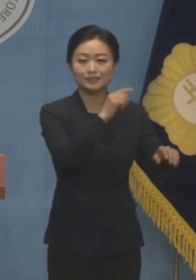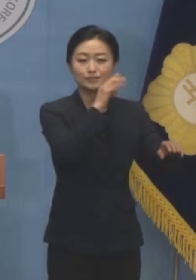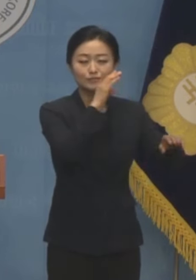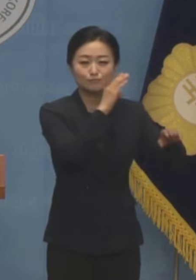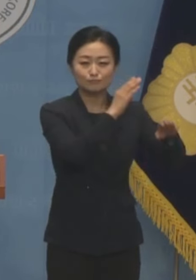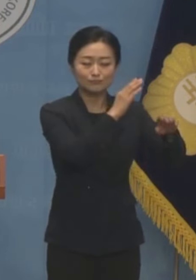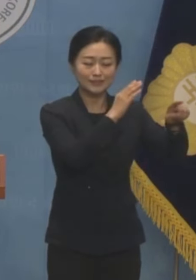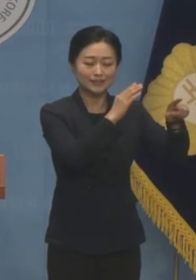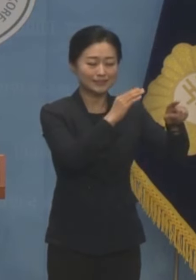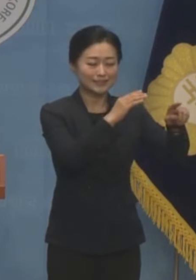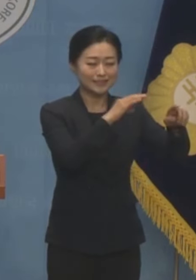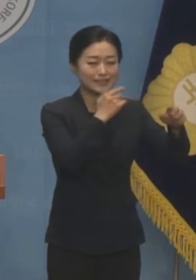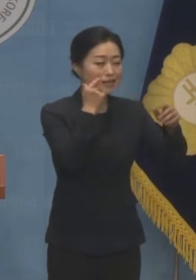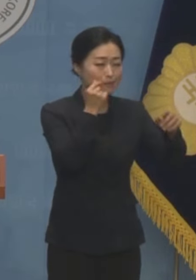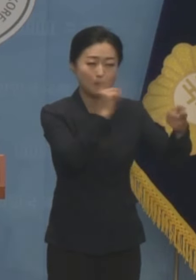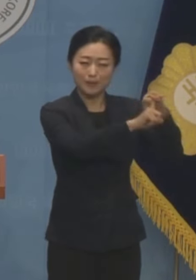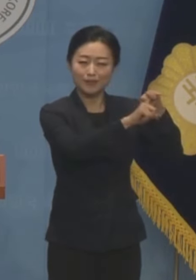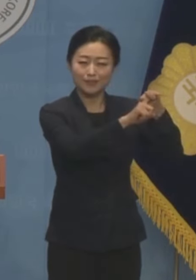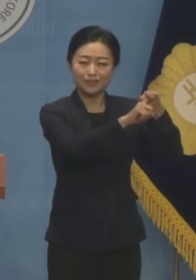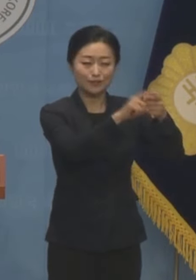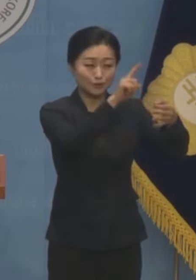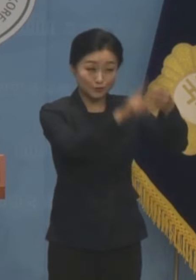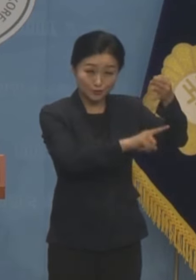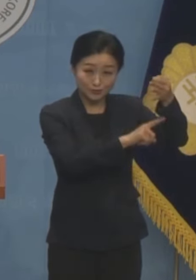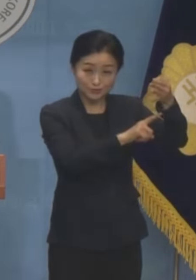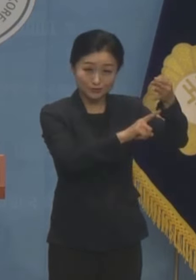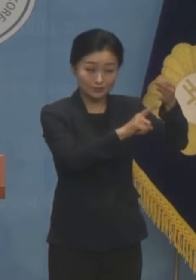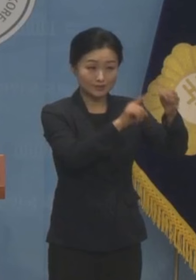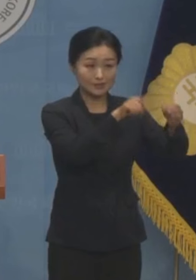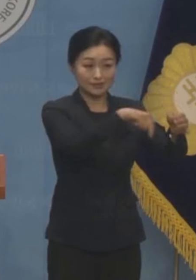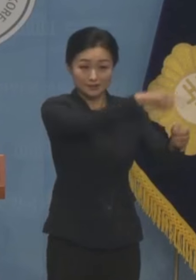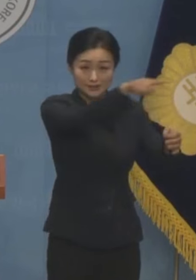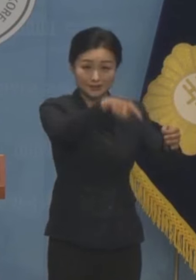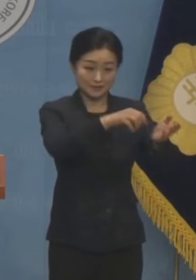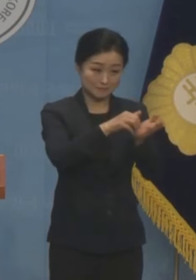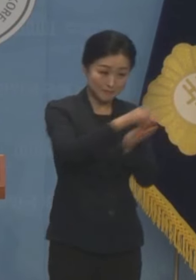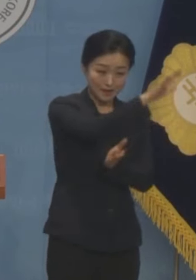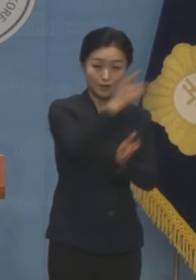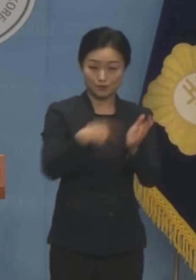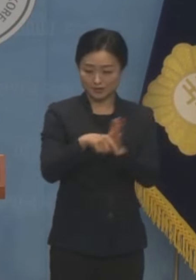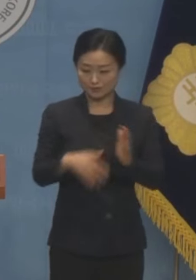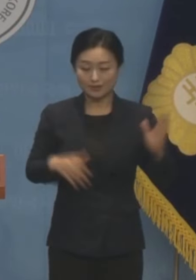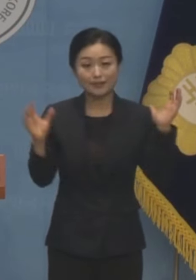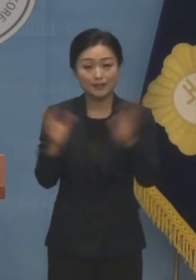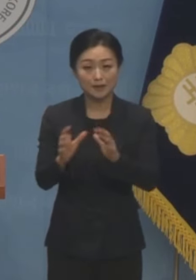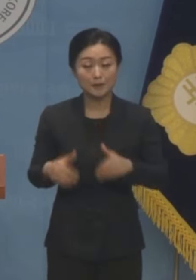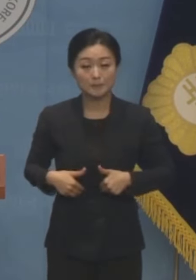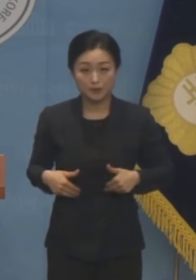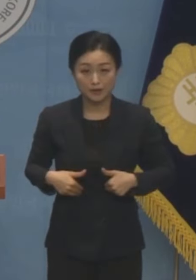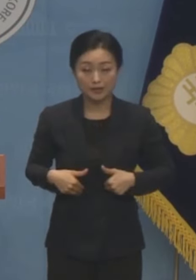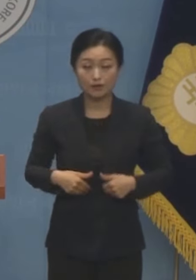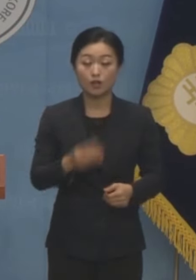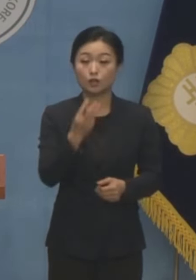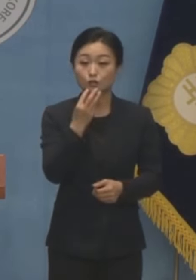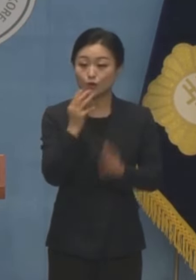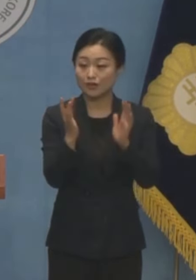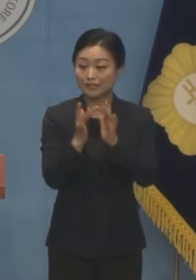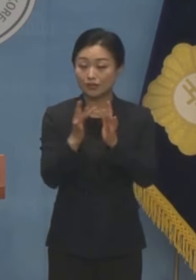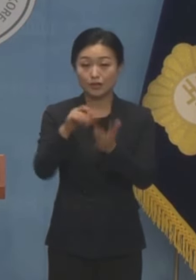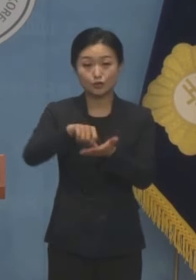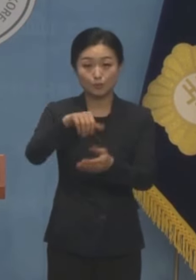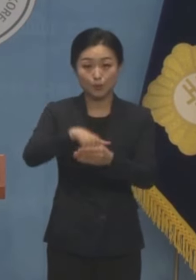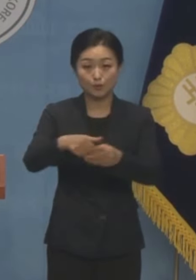밀정정치와의 싸움에 당력을 집중해야 할 때입니다. 서울의 온라인